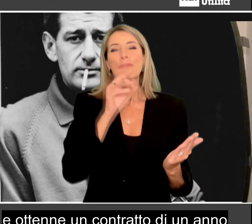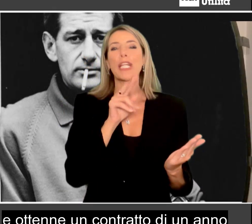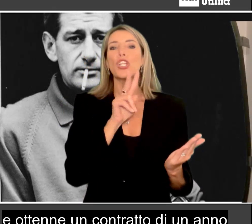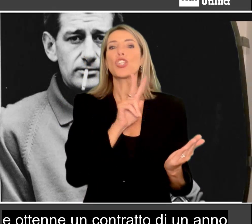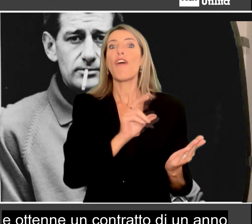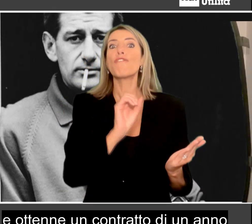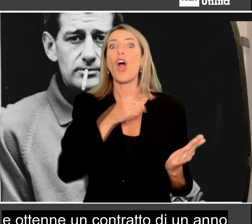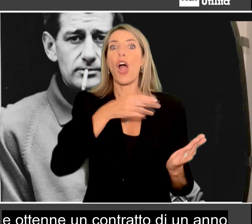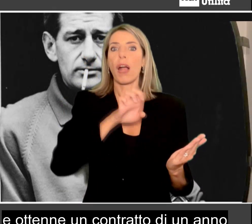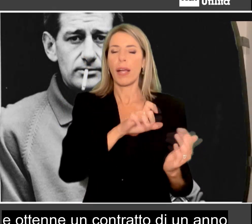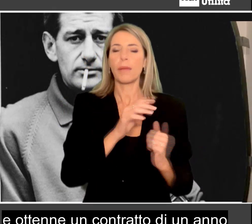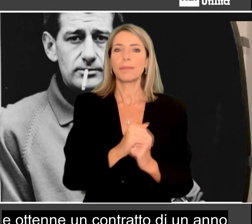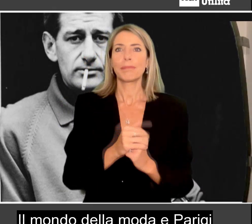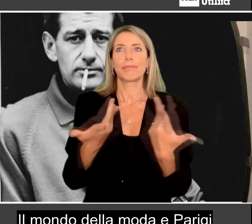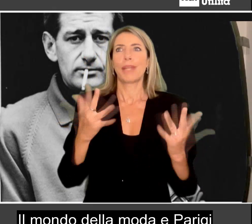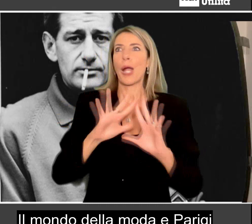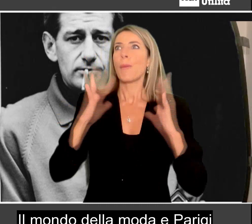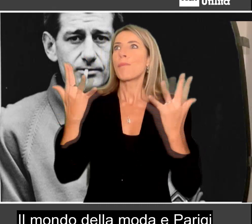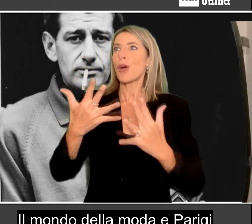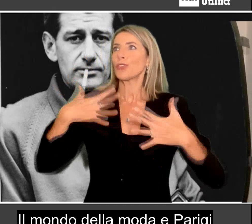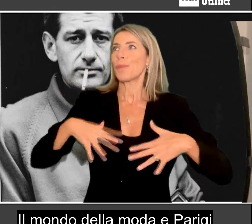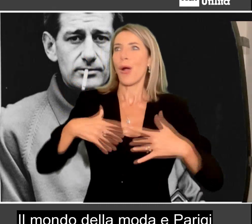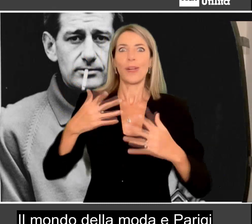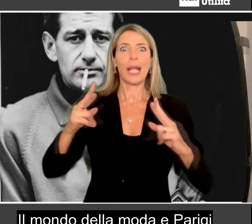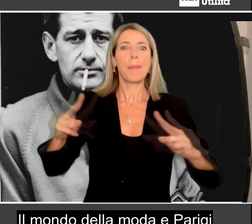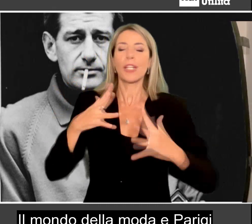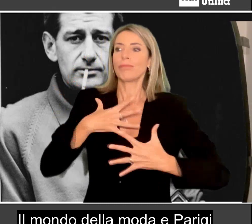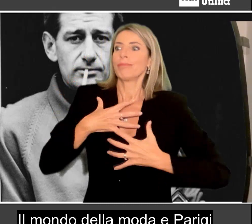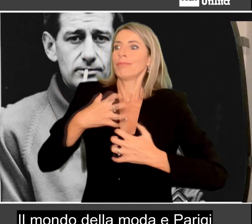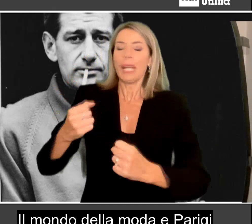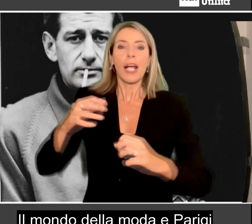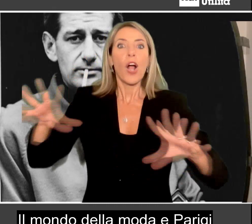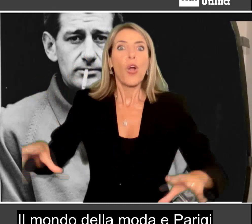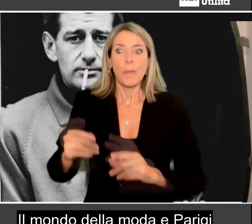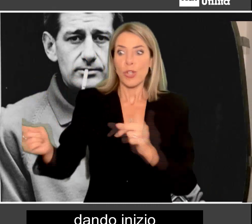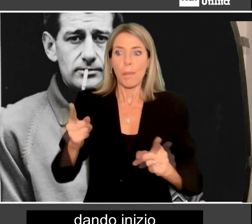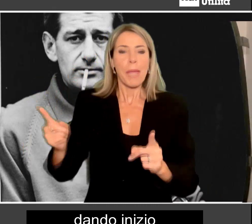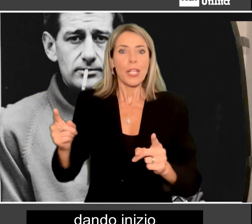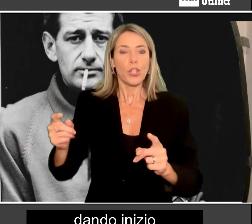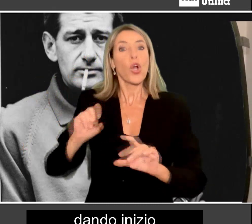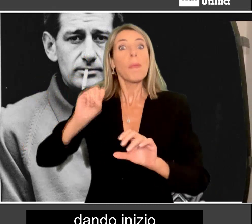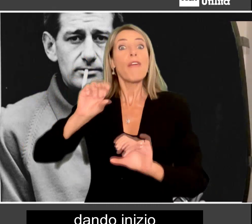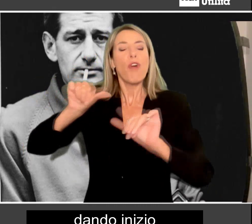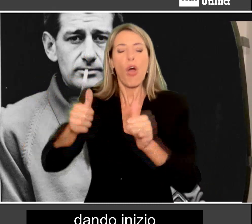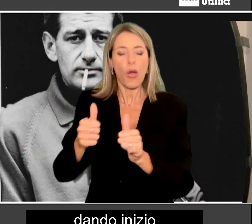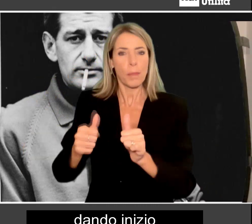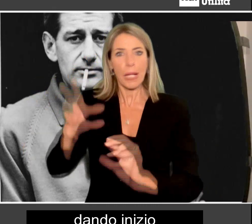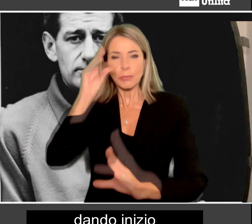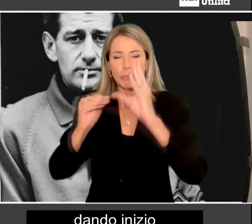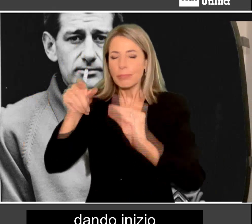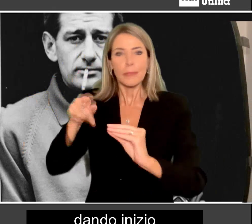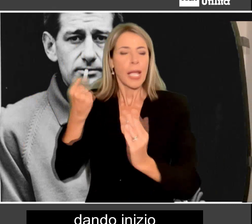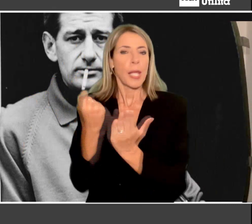un anno con British Vogue a Londra. Il mondo della moda e i Parigi lo catturarono, dando inizio a uno dei